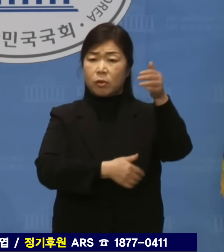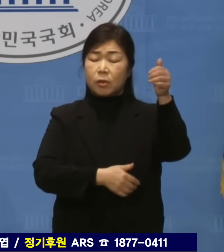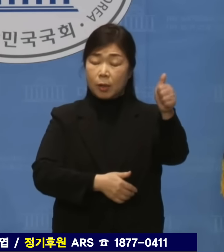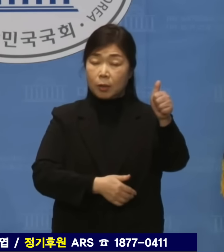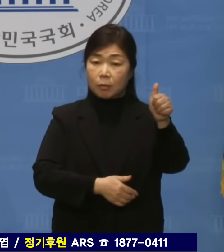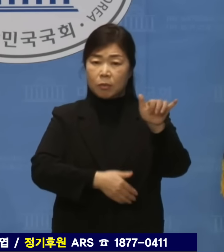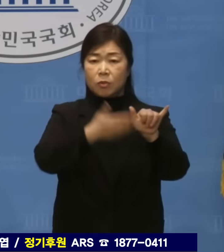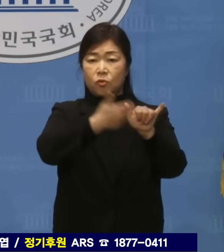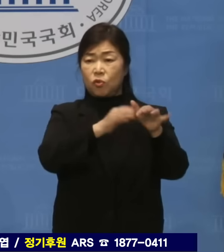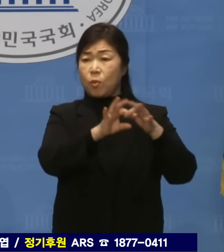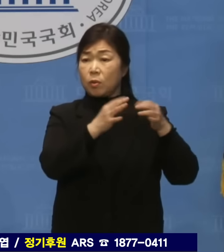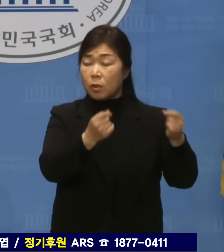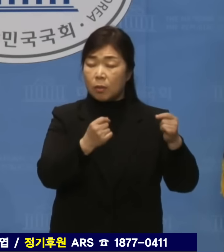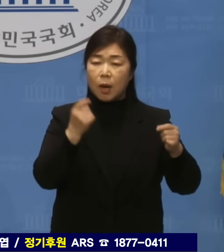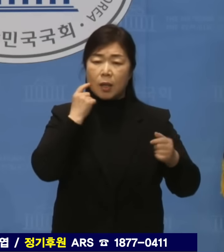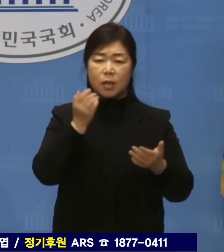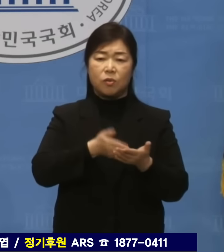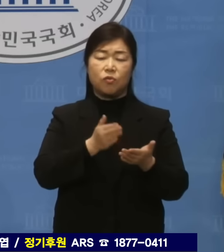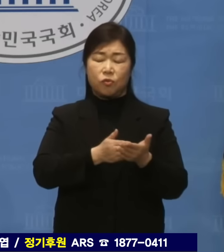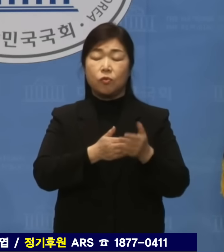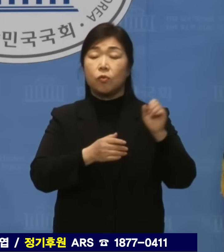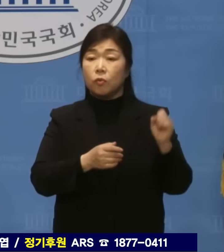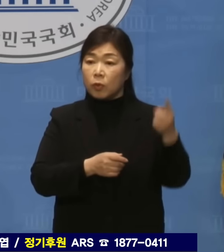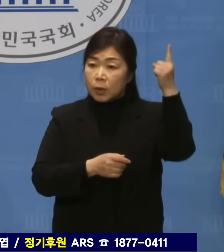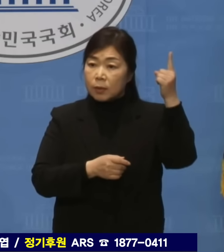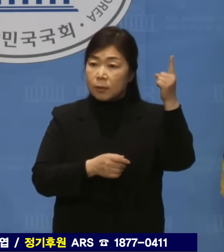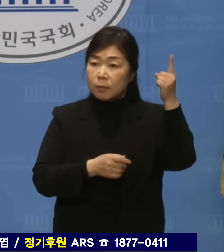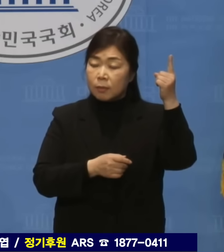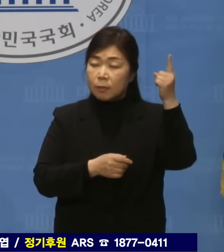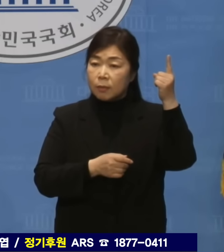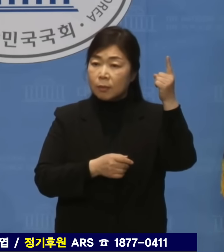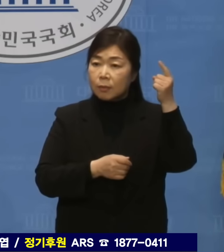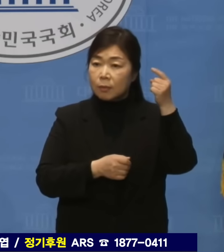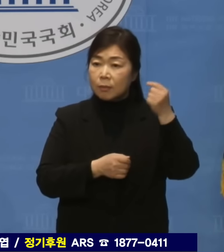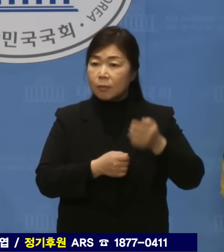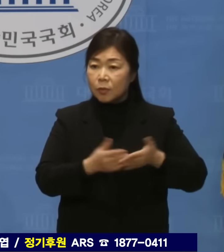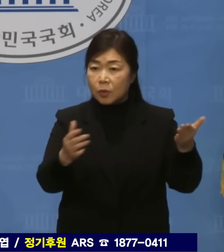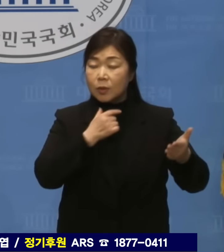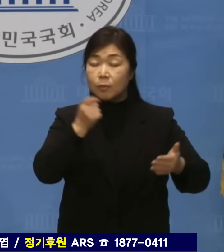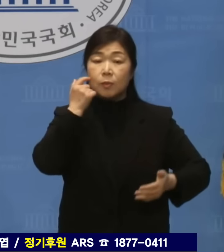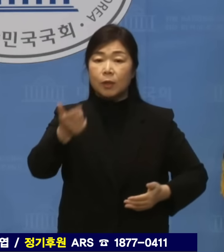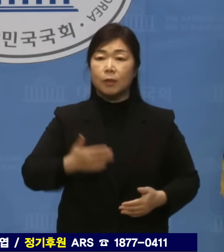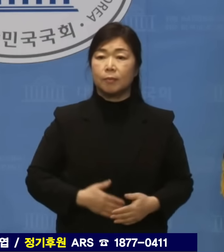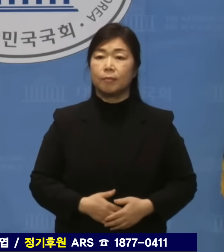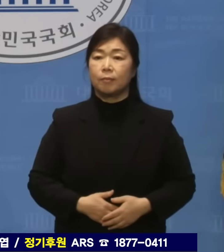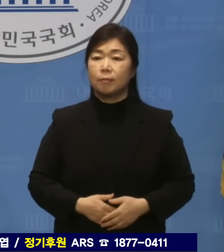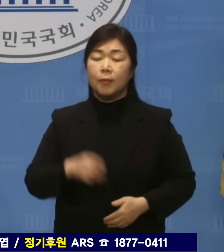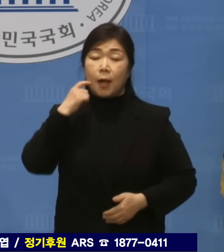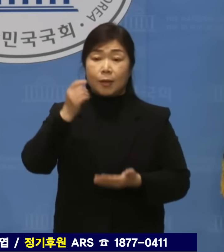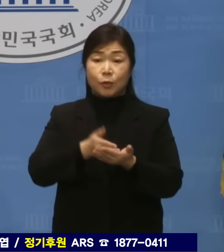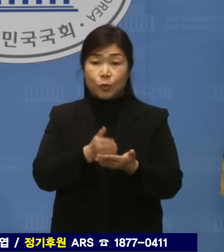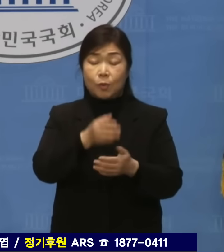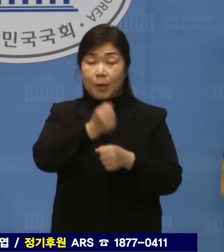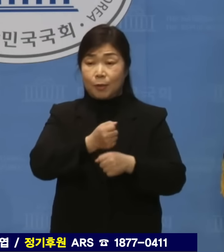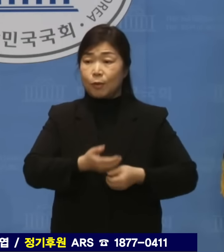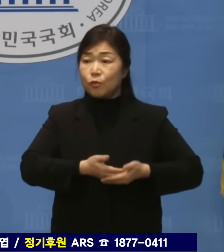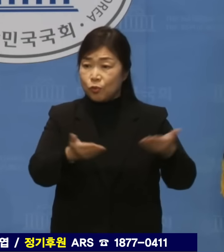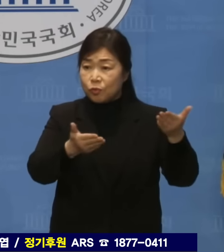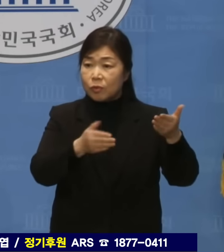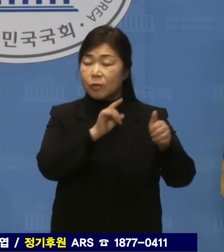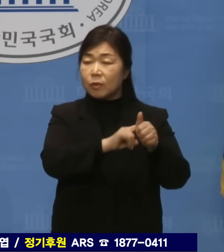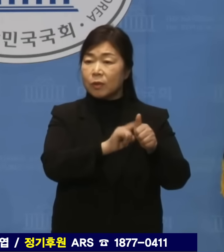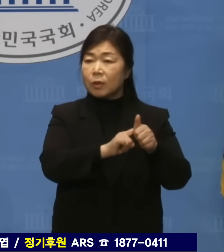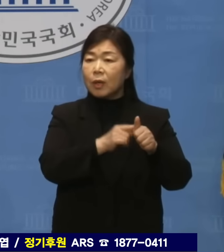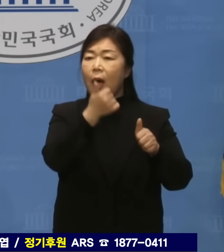유튜버처럼 가짜뉴스의 진원지가 되려고 합니까? 국민의힘 한동훈 비대위원장이 가짜뉴스 진원지를